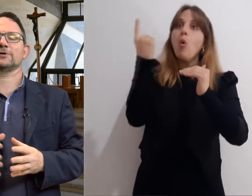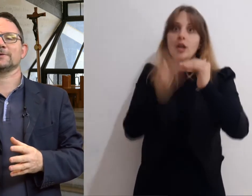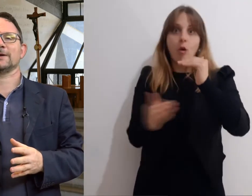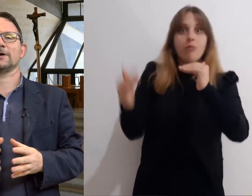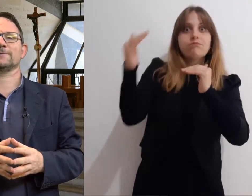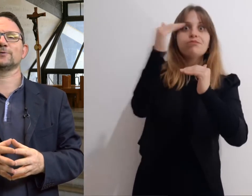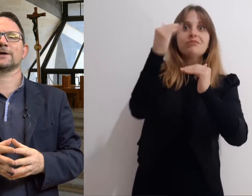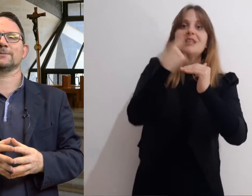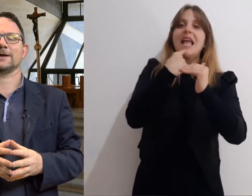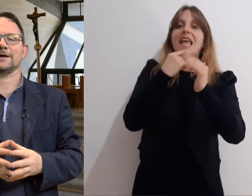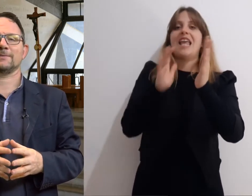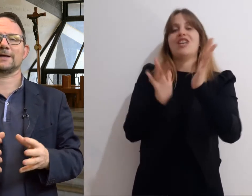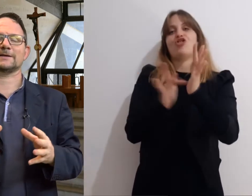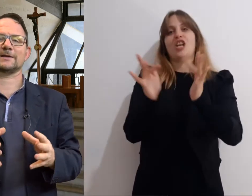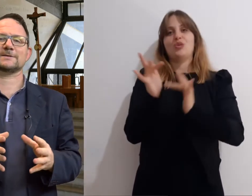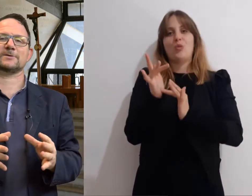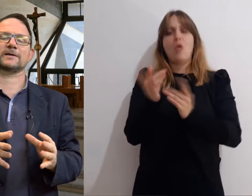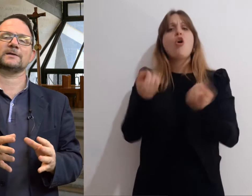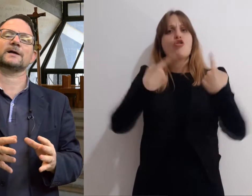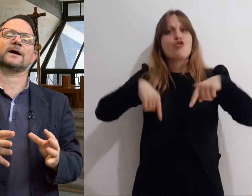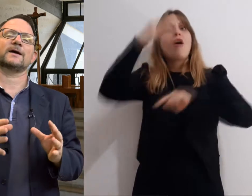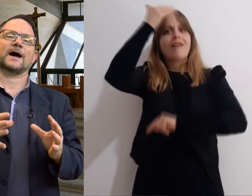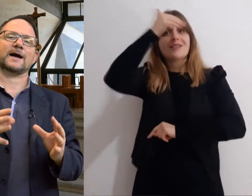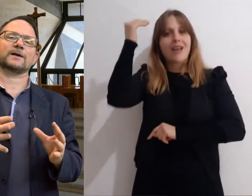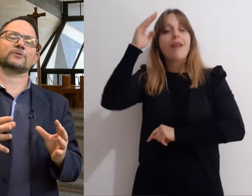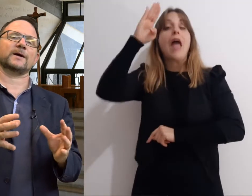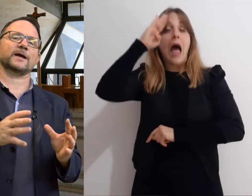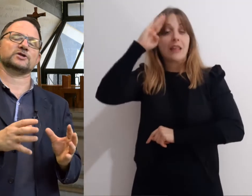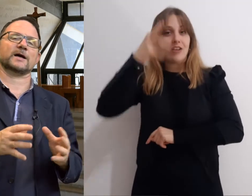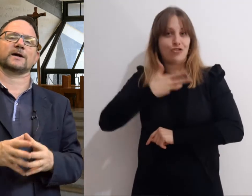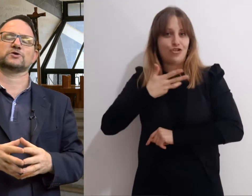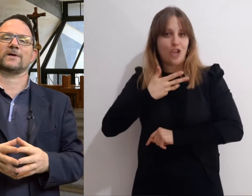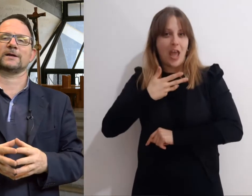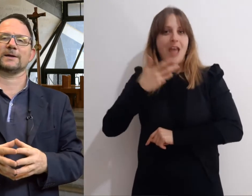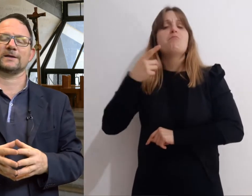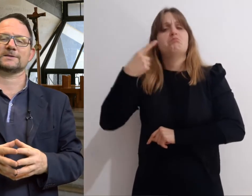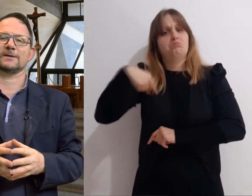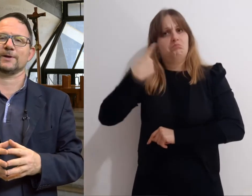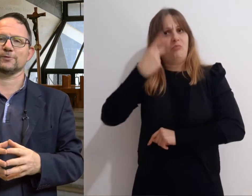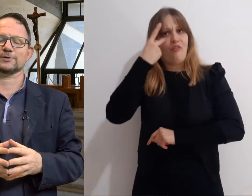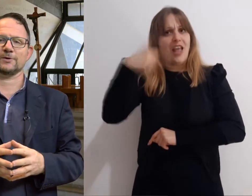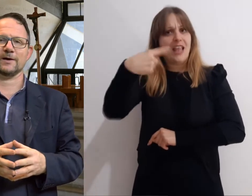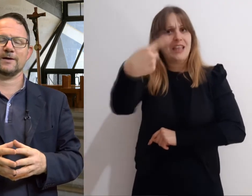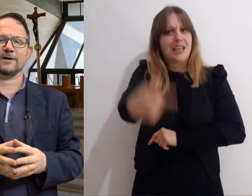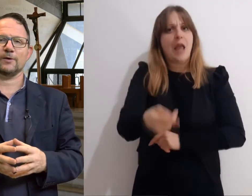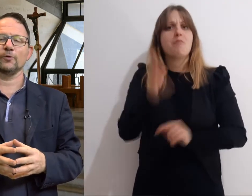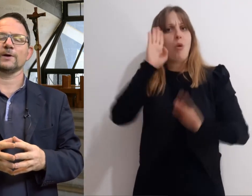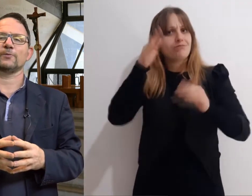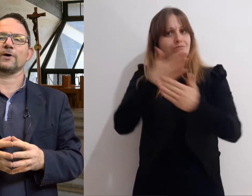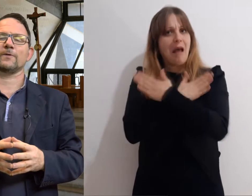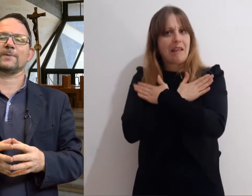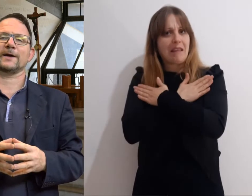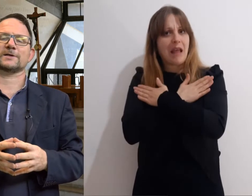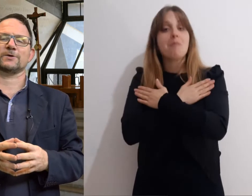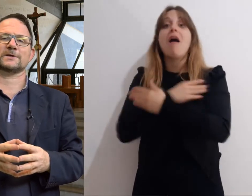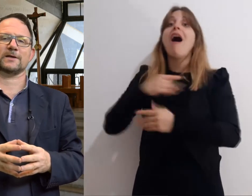attenti Lo vedremo alla figura di Maria Ma nella tradizione antica Accanto a Maria C'era anche Giovanni il Battista Il precursore Lui